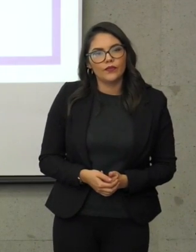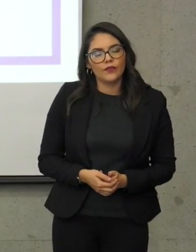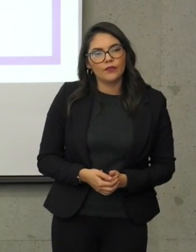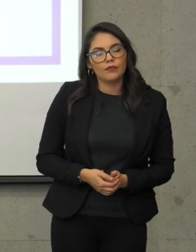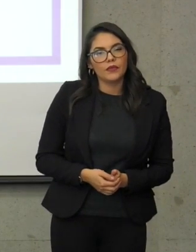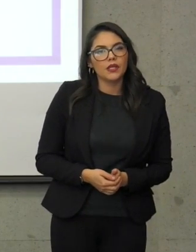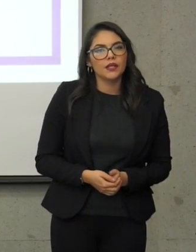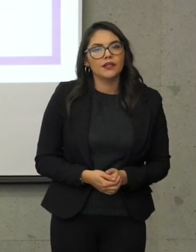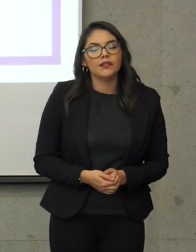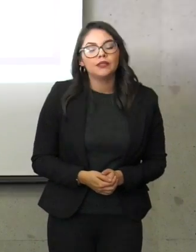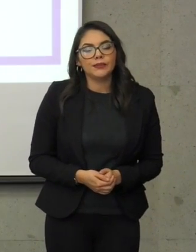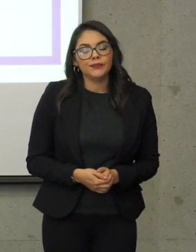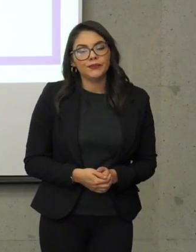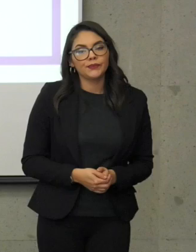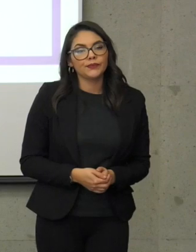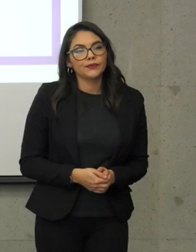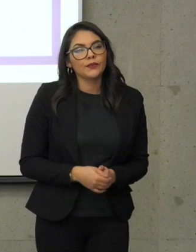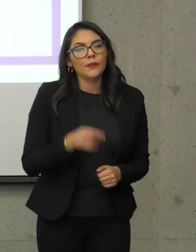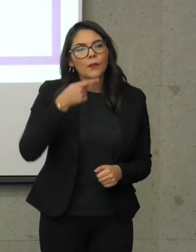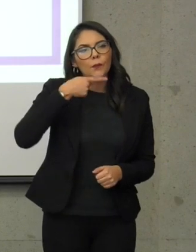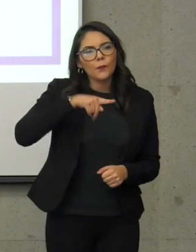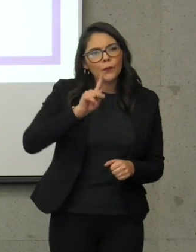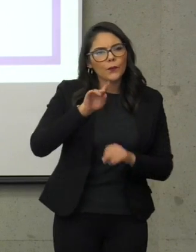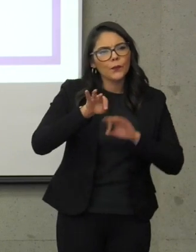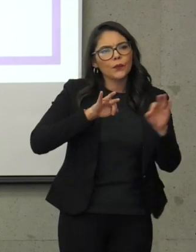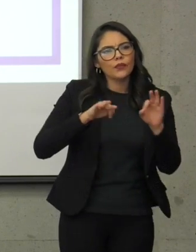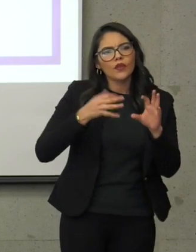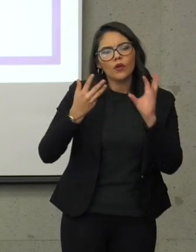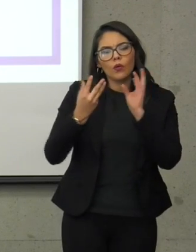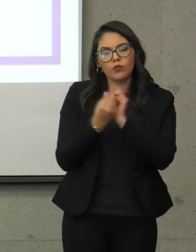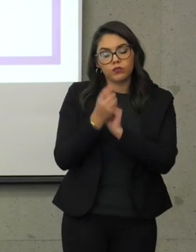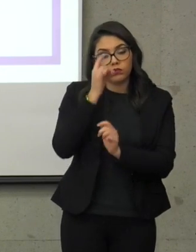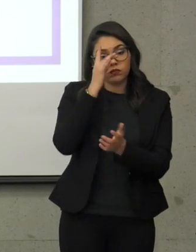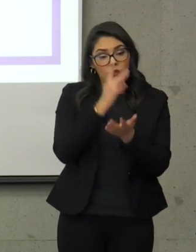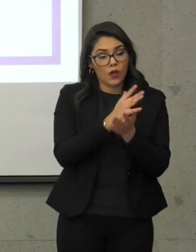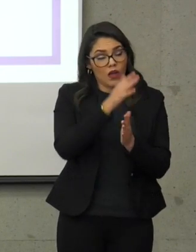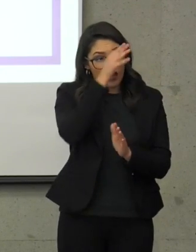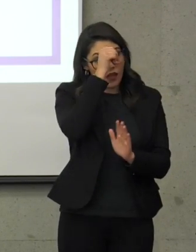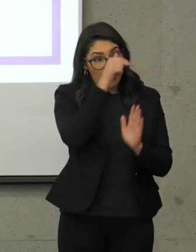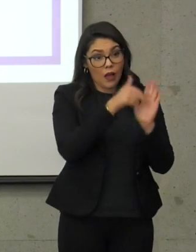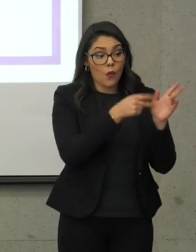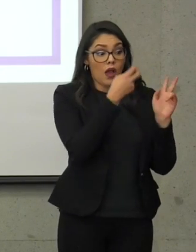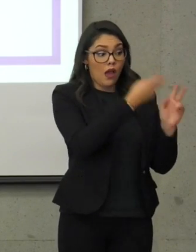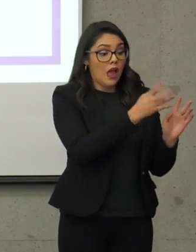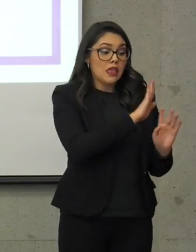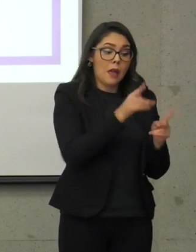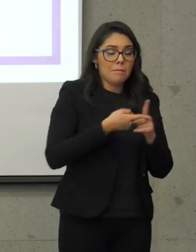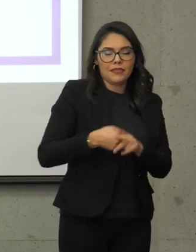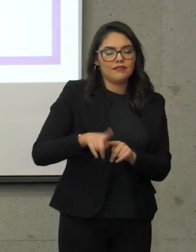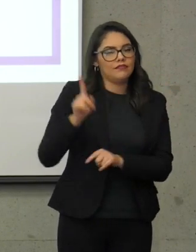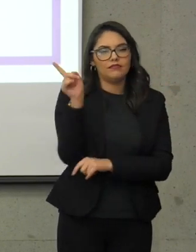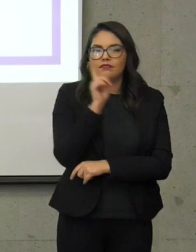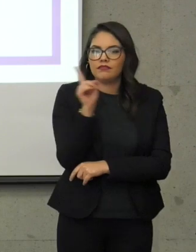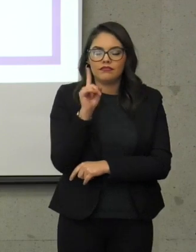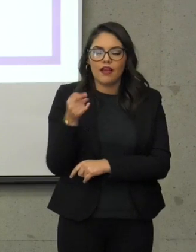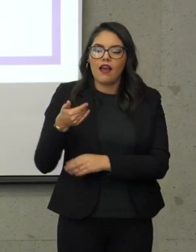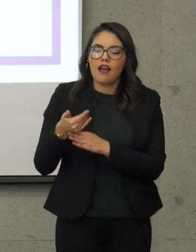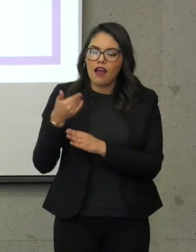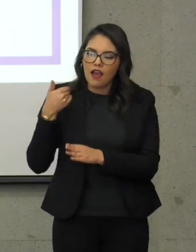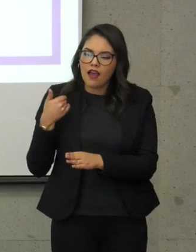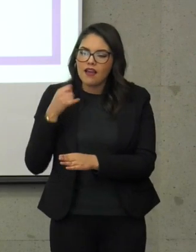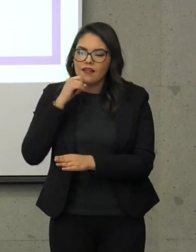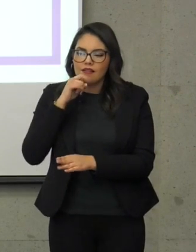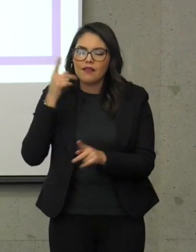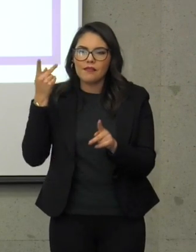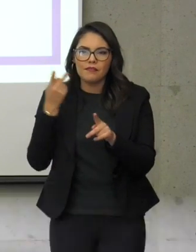vínculos los vamos formando no nada más a través de convenios, sino por darte un ejemplo, exactamente en el marco de la FIO,